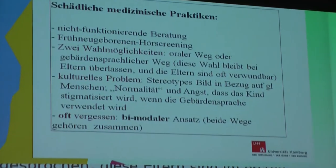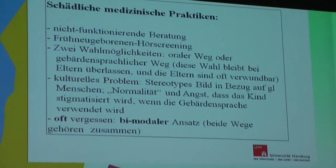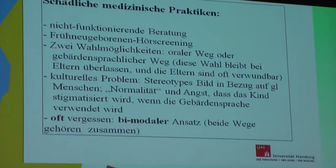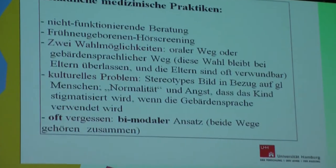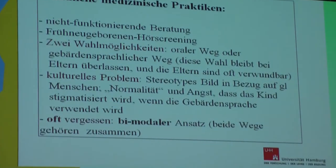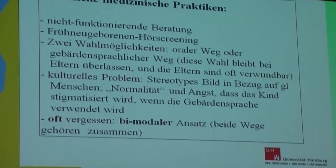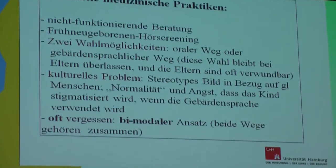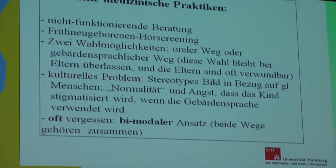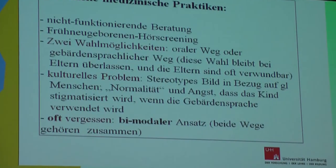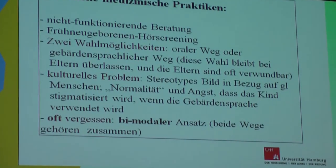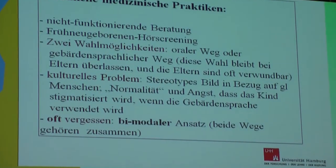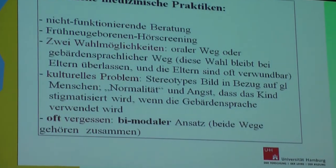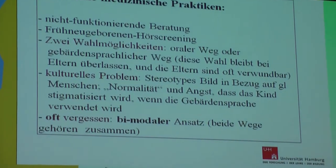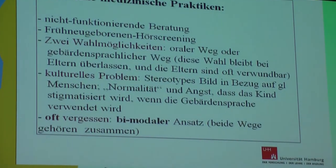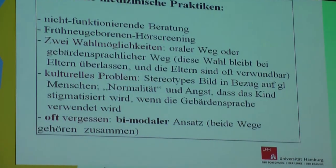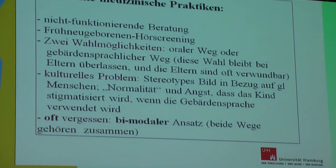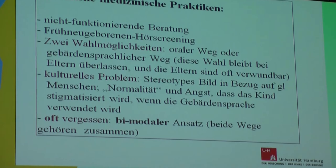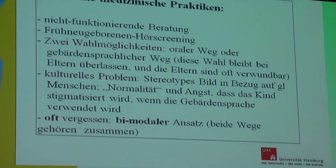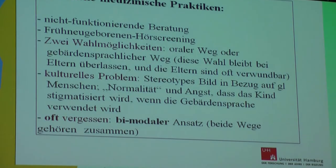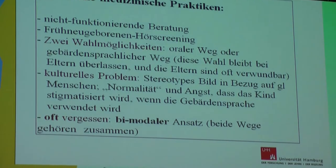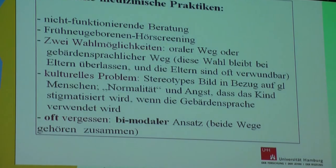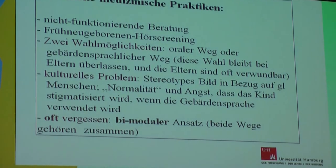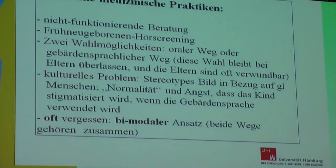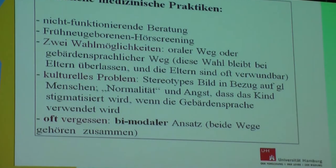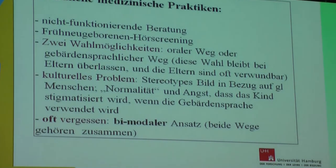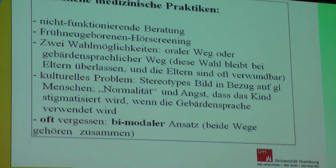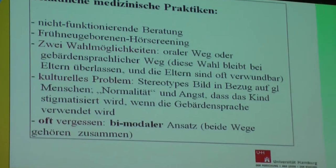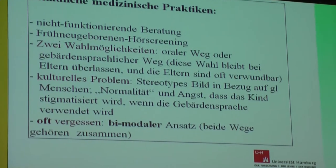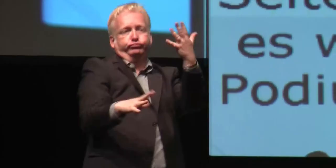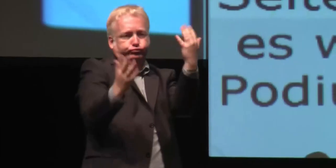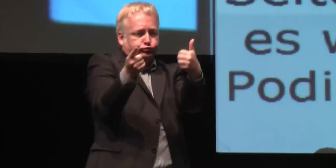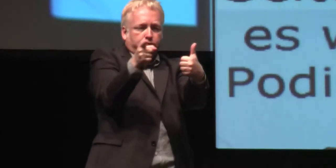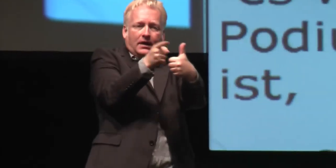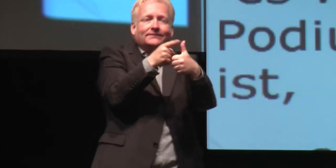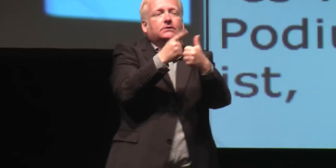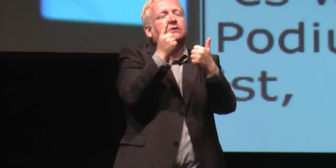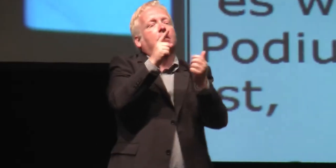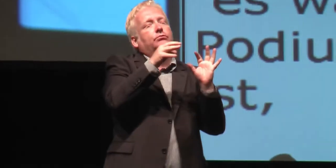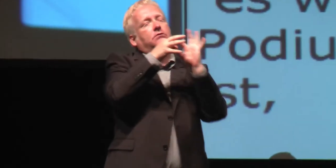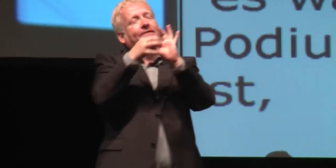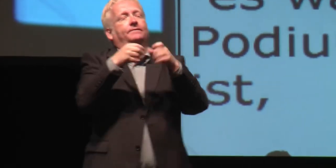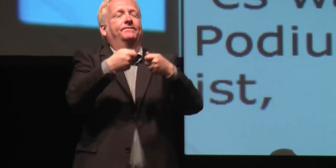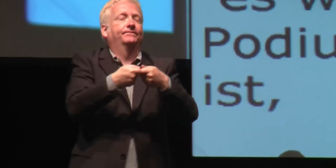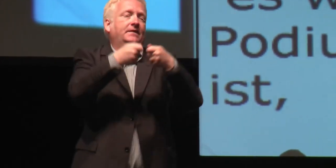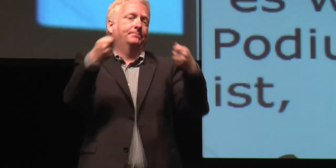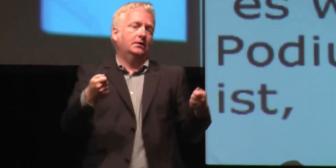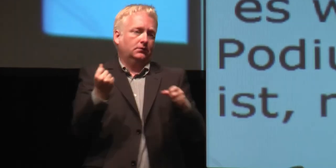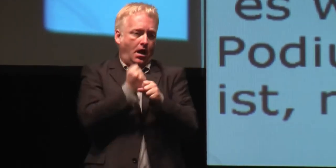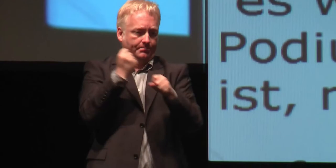viel Empathie, sehr viel Begleitung brauchen, um sie vorzuweisen auf andere und sagen, ja, die müssen es regeln, die